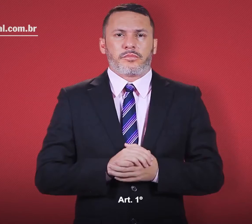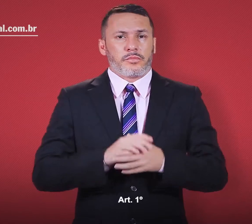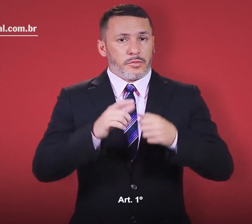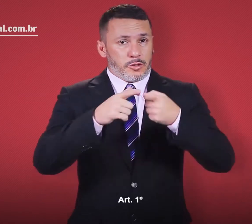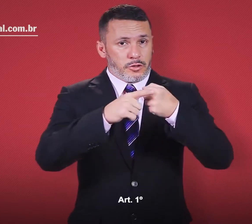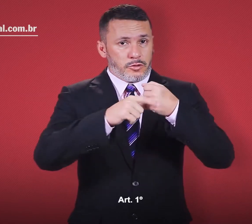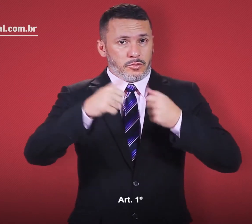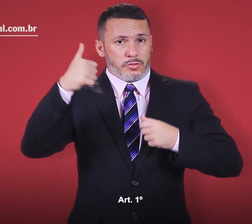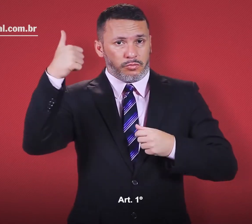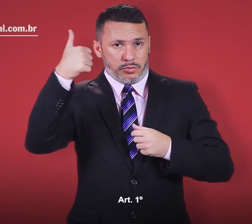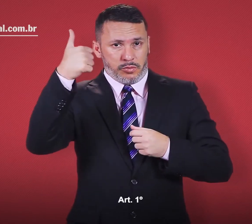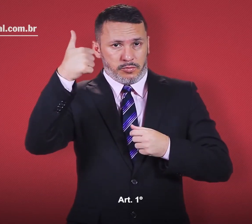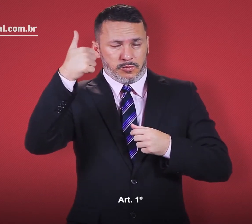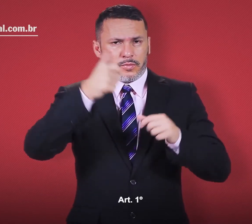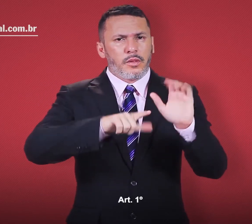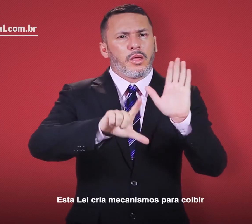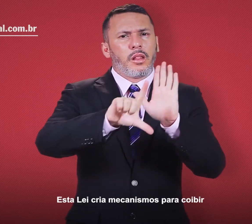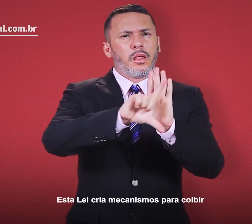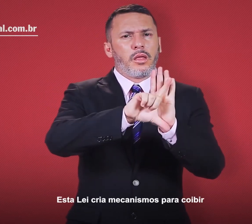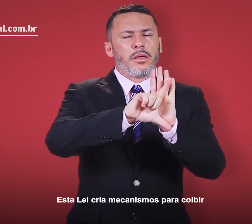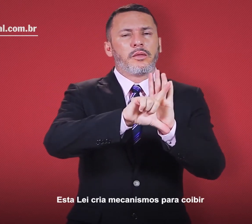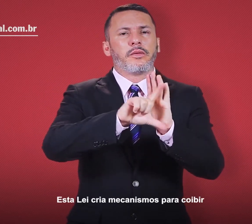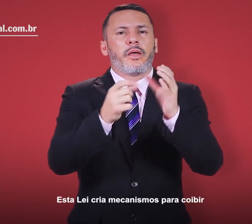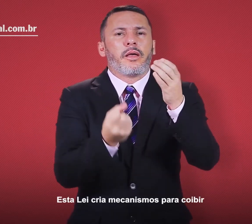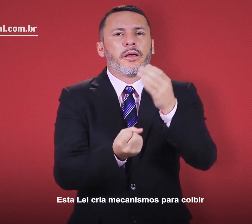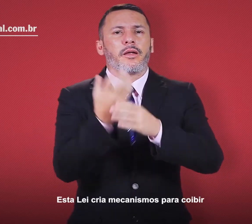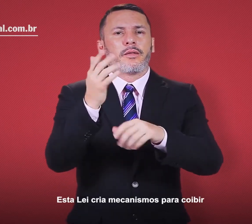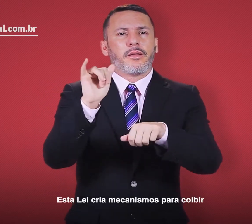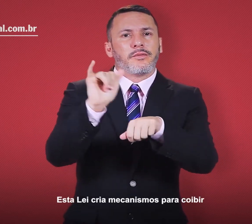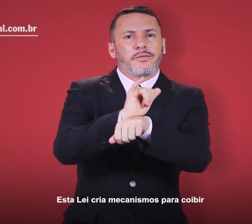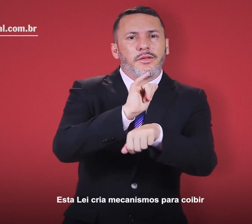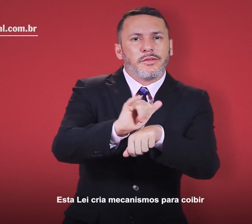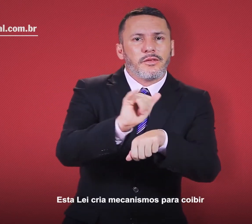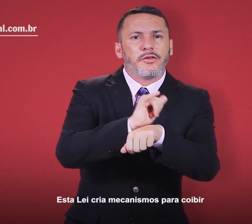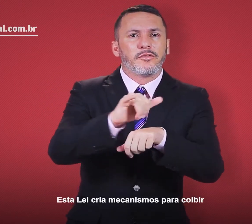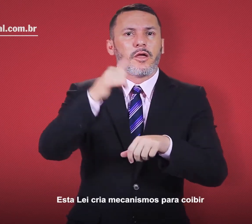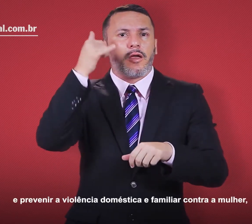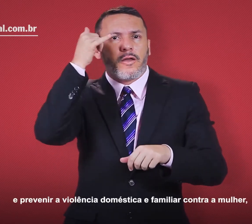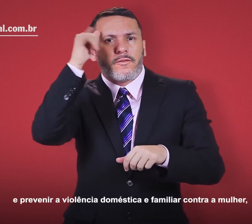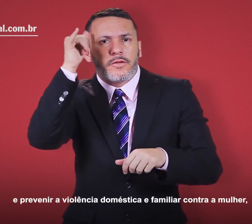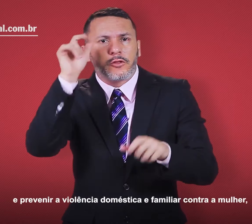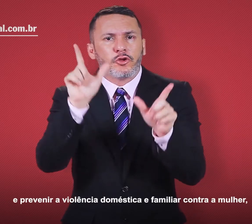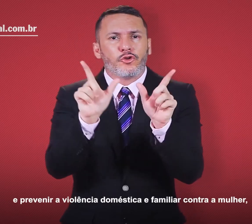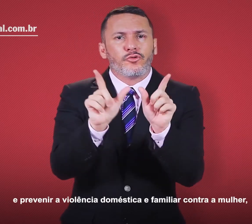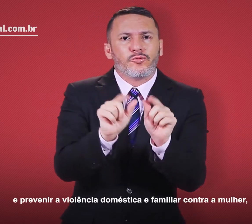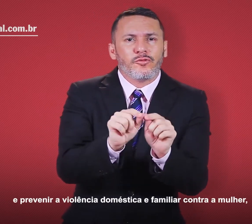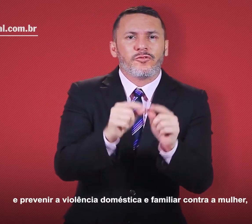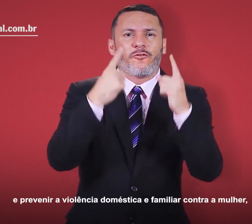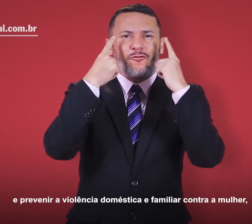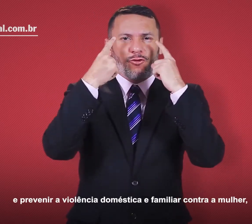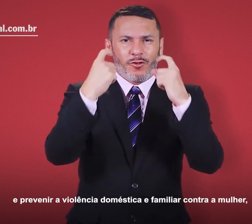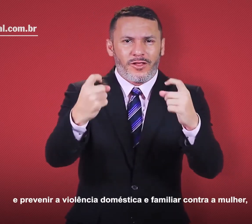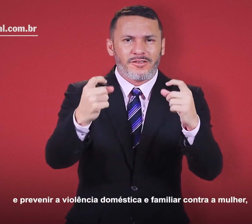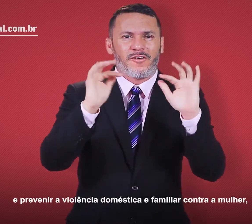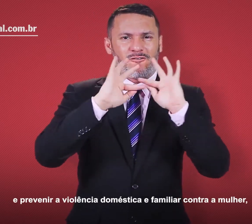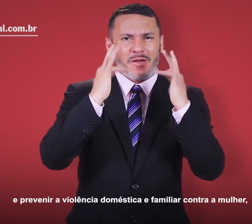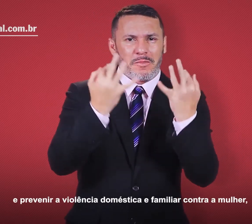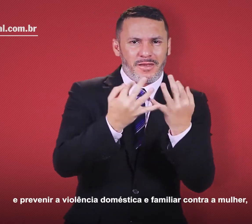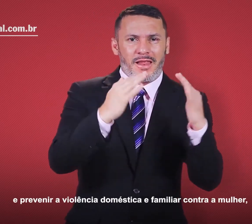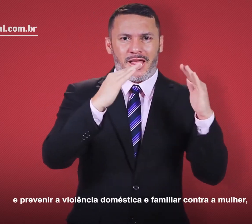Artigo 1º Esta lei cria mecanismos para coibir e prevenir a violência doméstica e familiar contra a